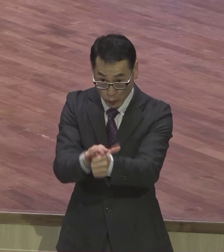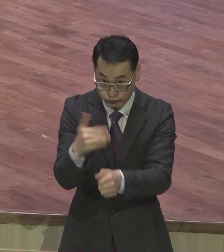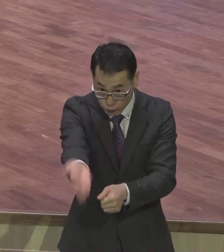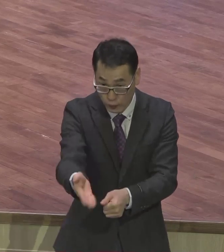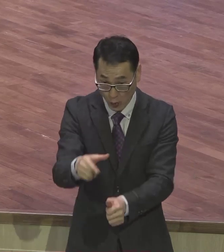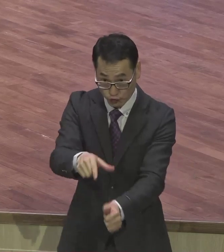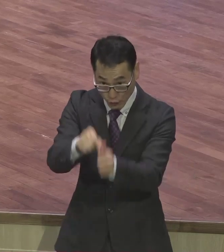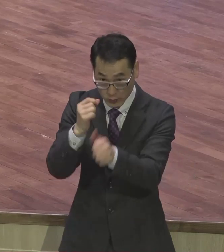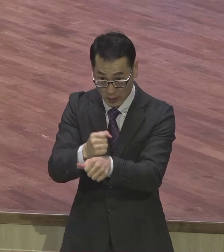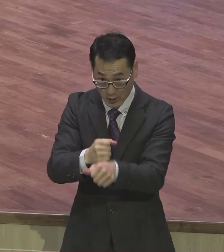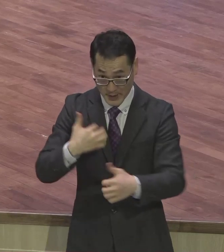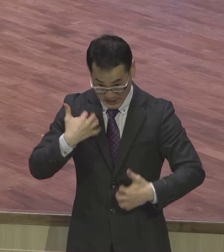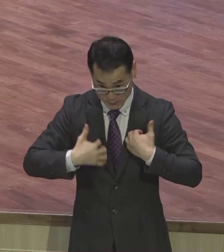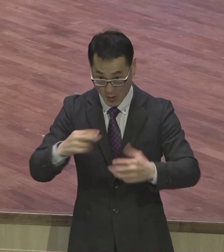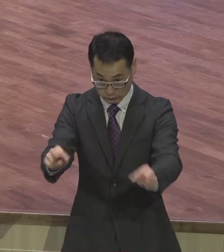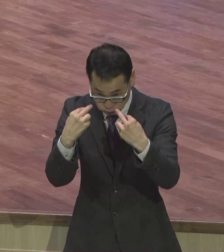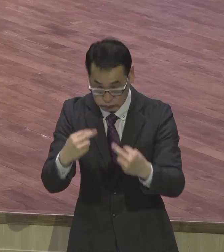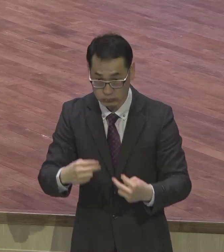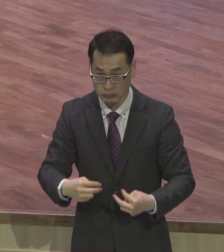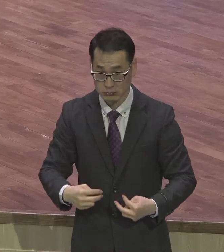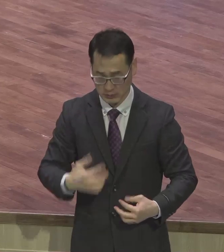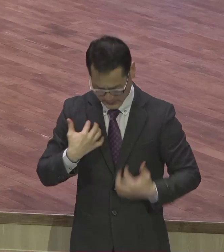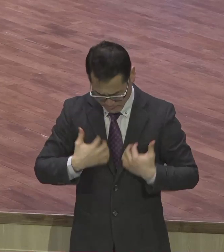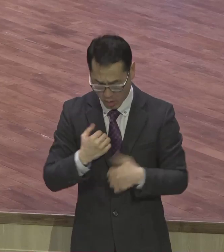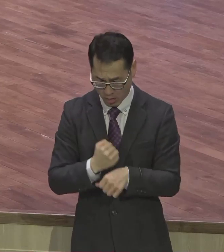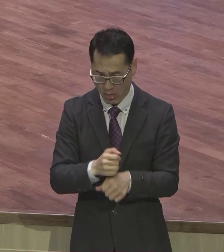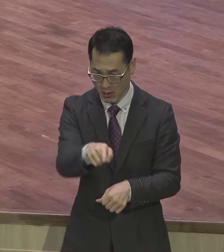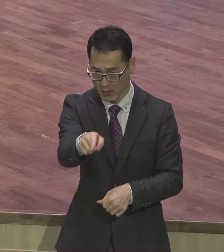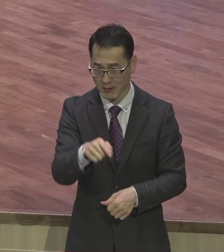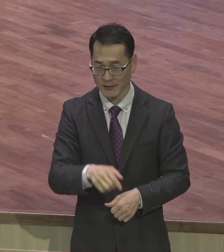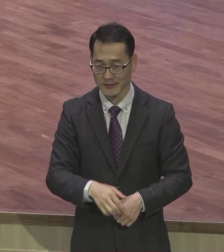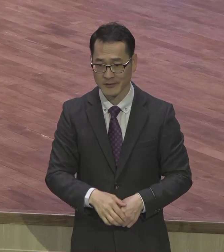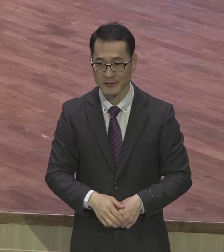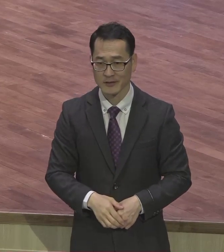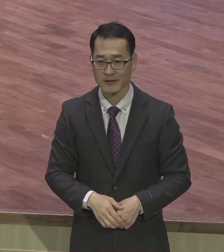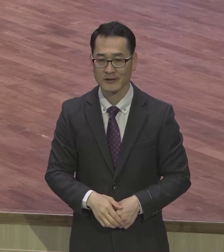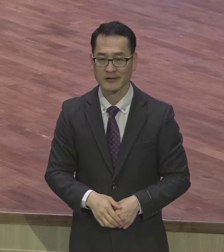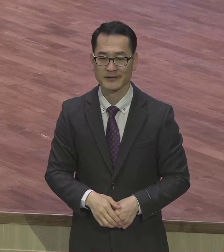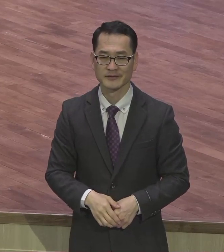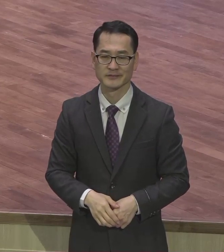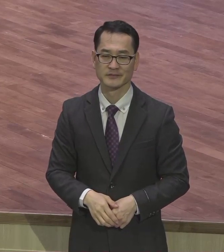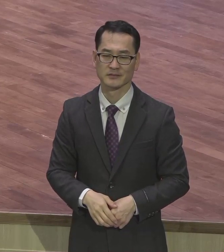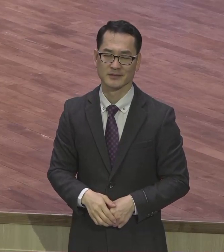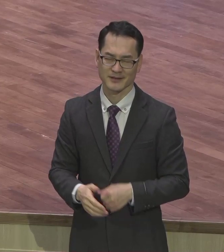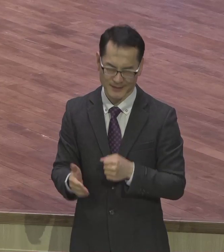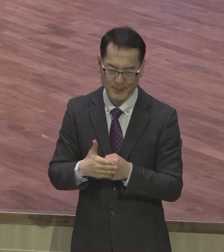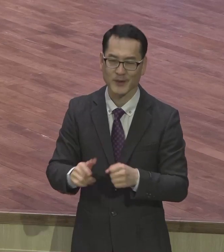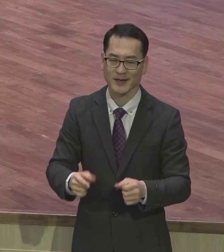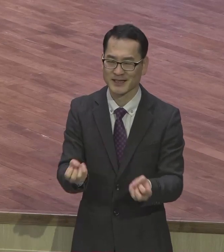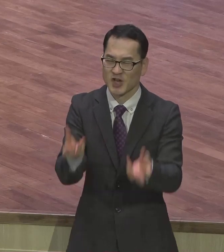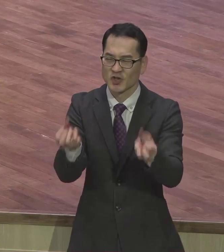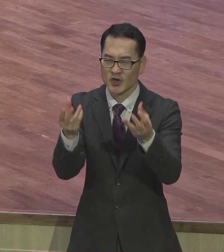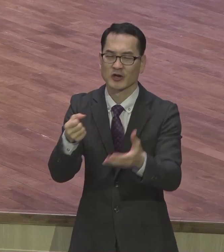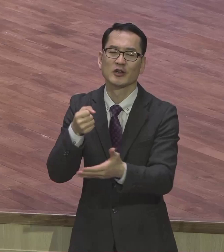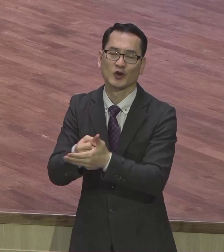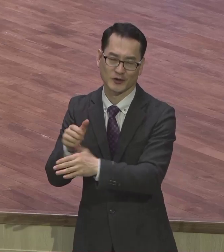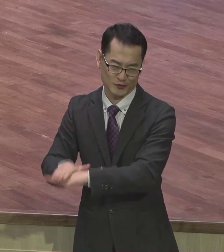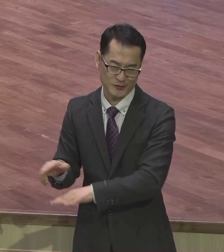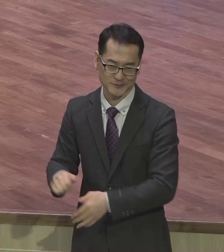나를 바라보고 그렇게 절기하고 기뻐하며 사는 것이다. 왜 절기를 하느냐. 놓치지 말라.